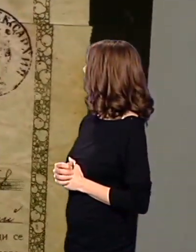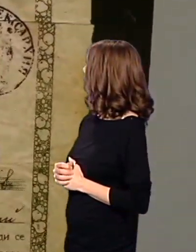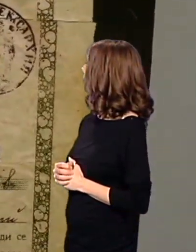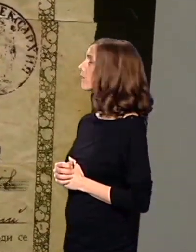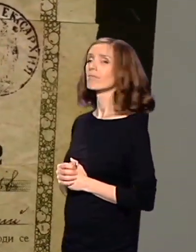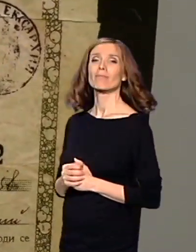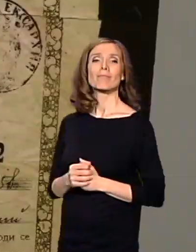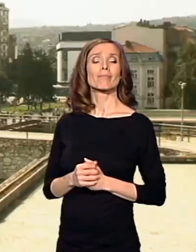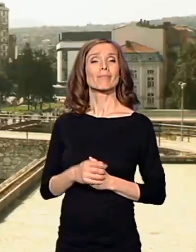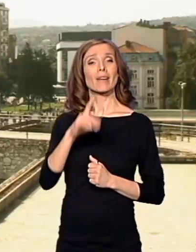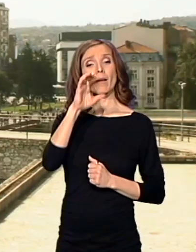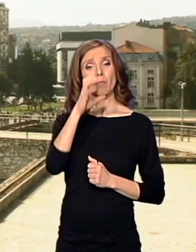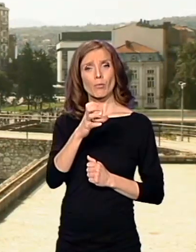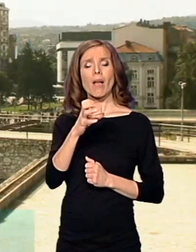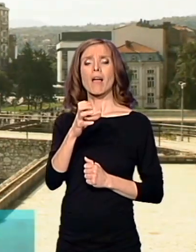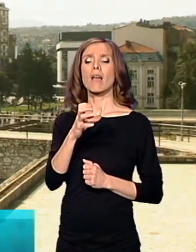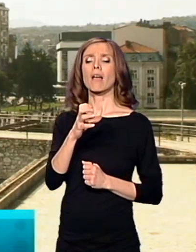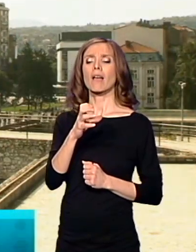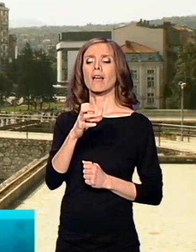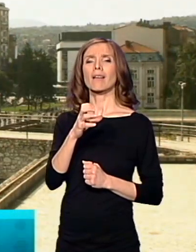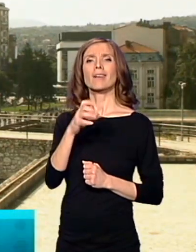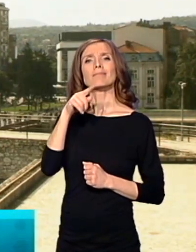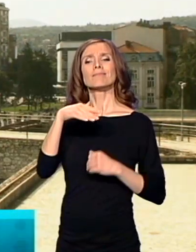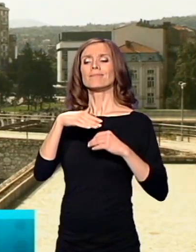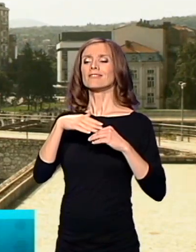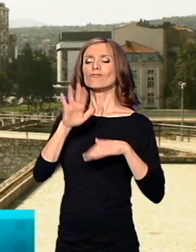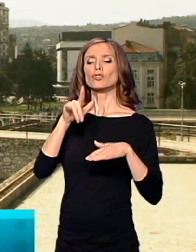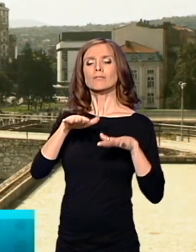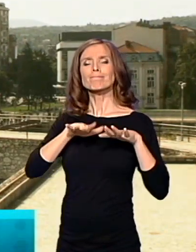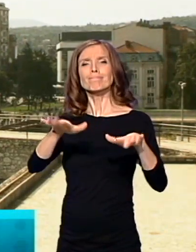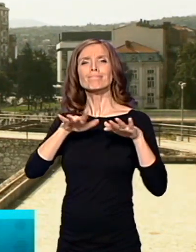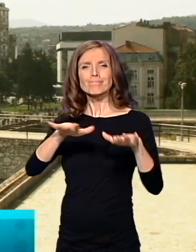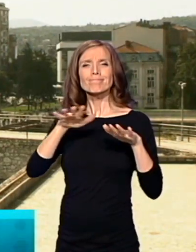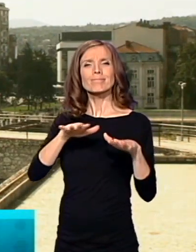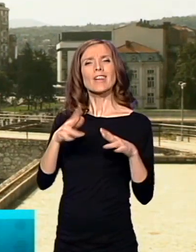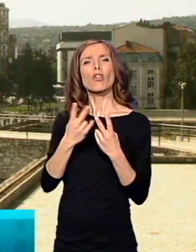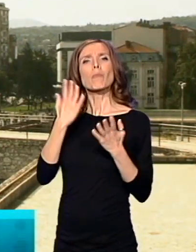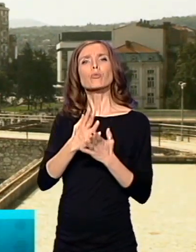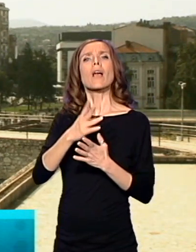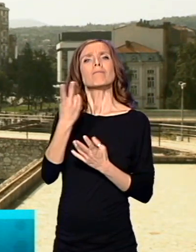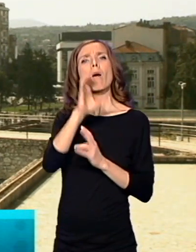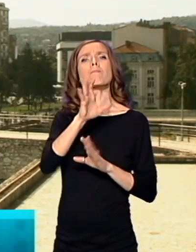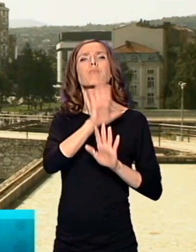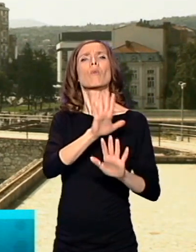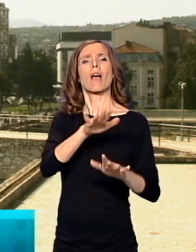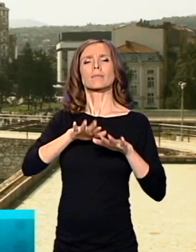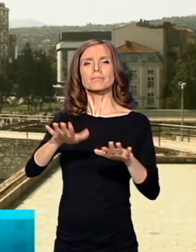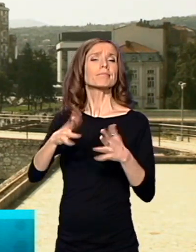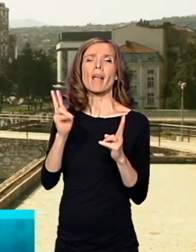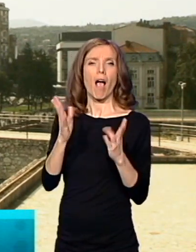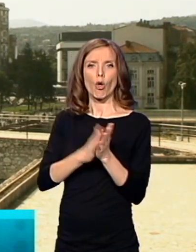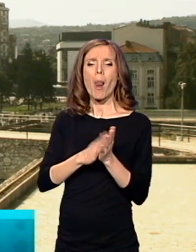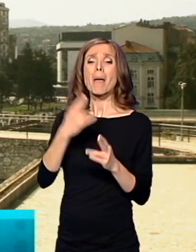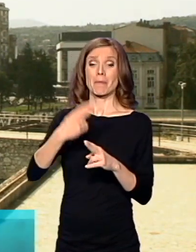Bugari su sprovodili prvenstveno denacionalizaciju koja se u stvari naziva bugarizacija. Tako što su menjali